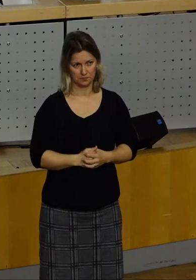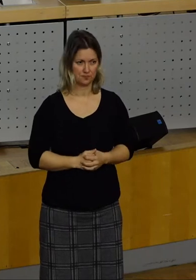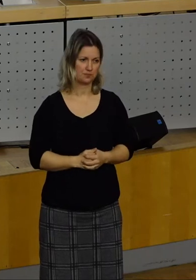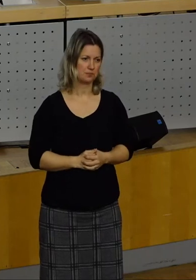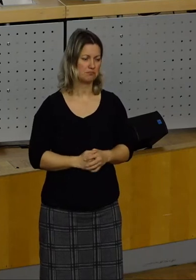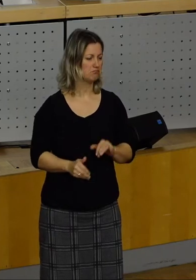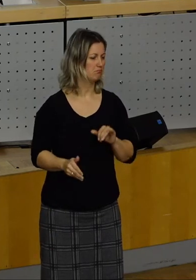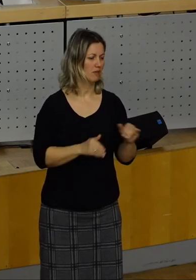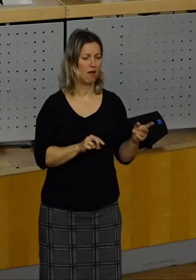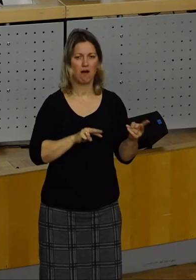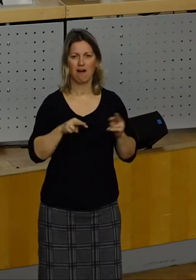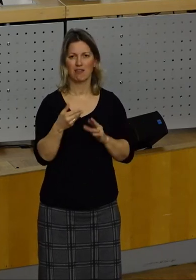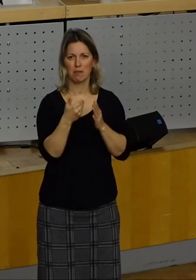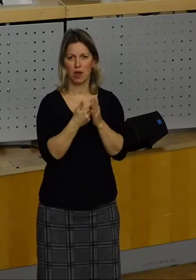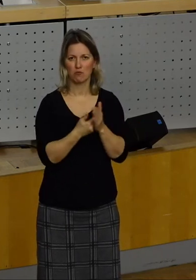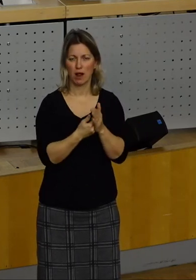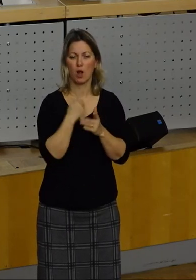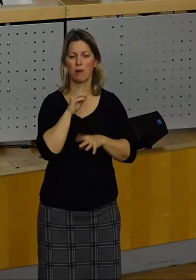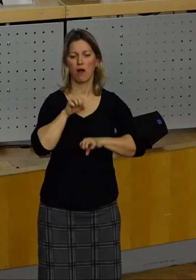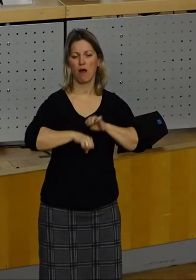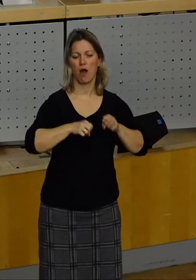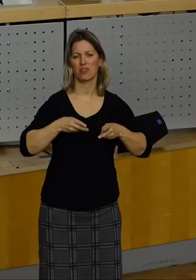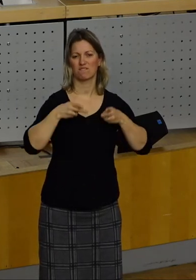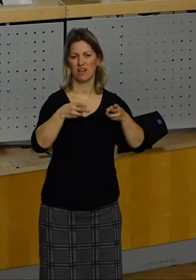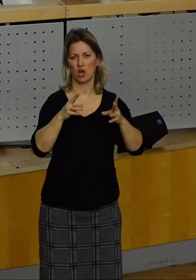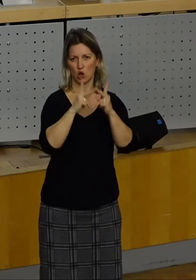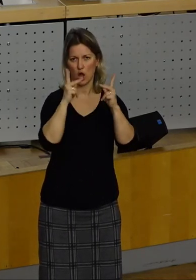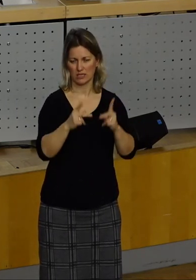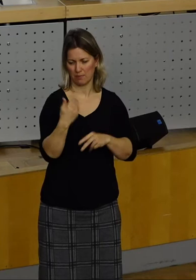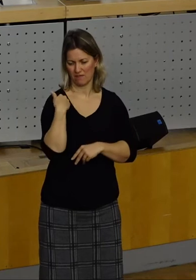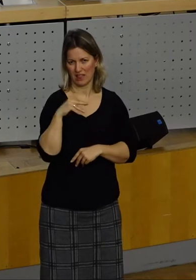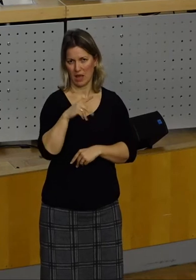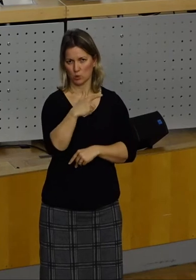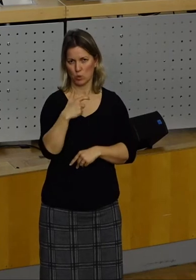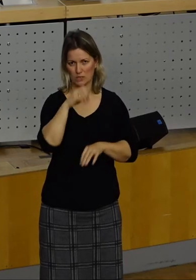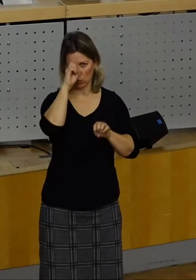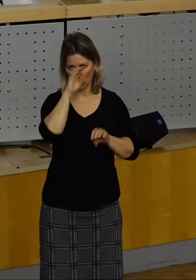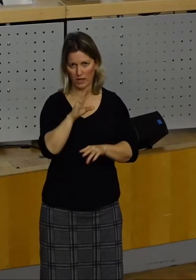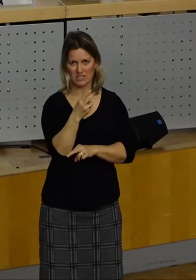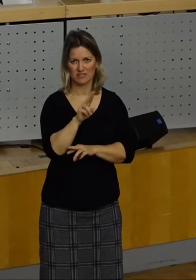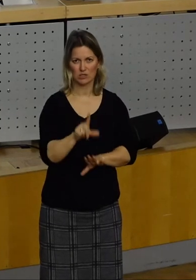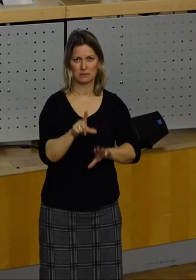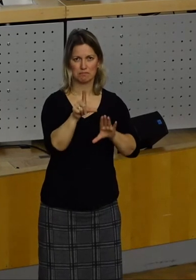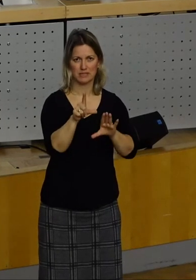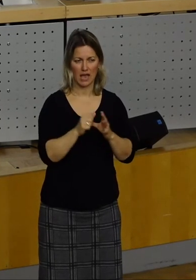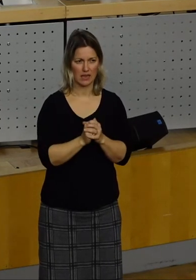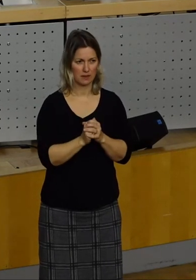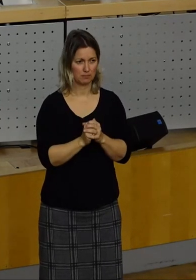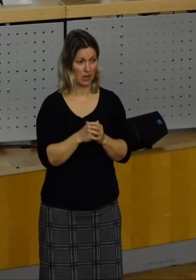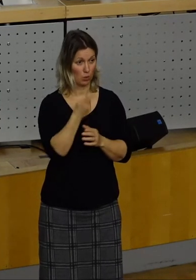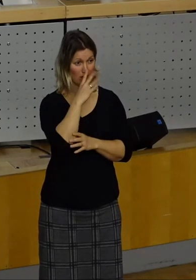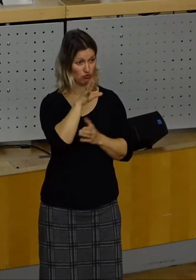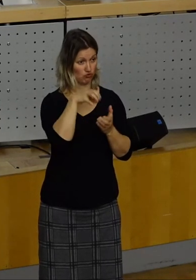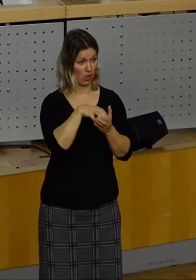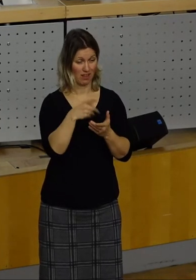Weiteres Beispiel, Radwegekonzept vom 23. Juli 2017. Wer mit dem Rad durch die